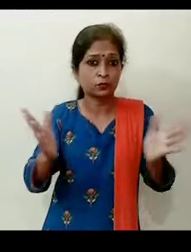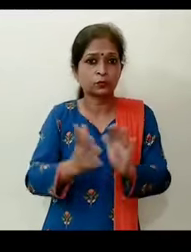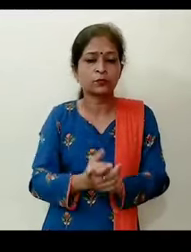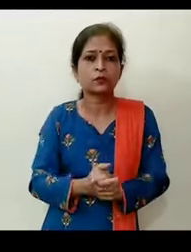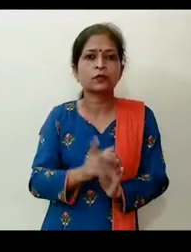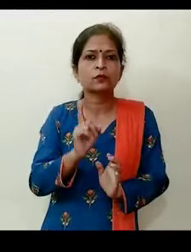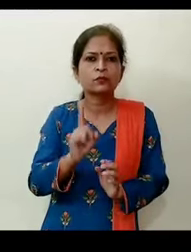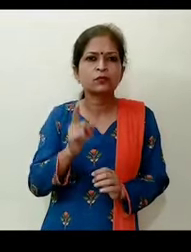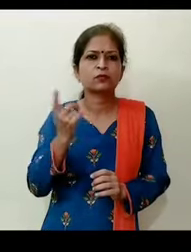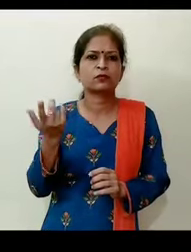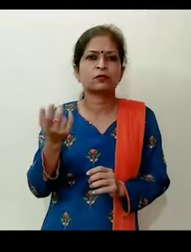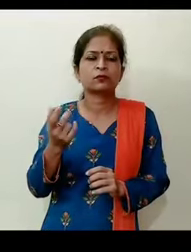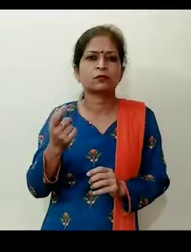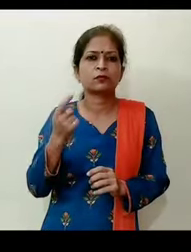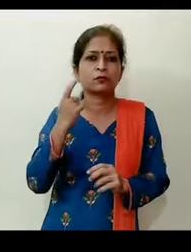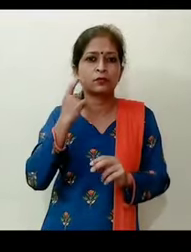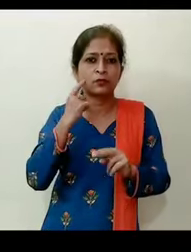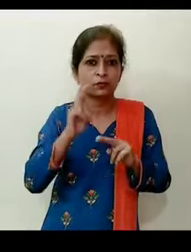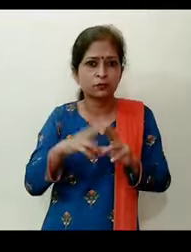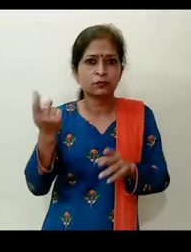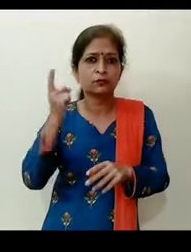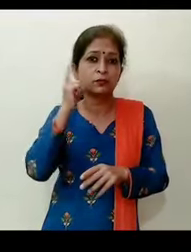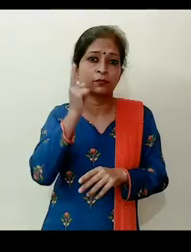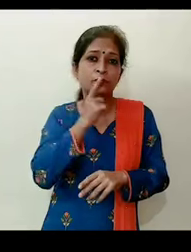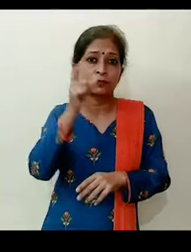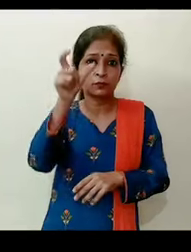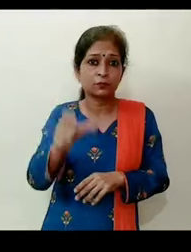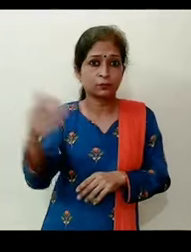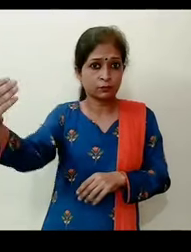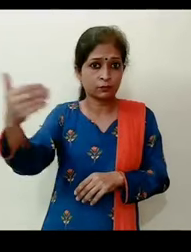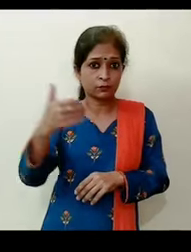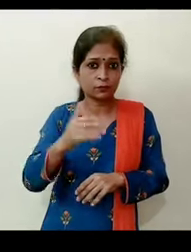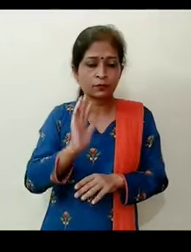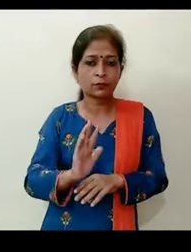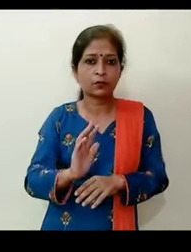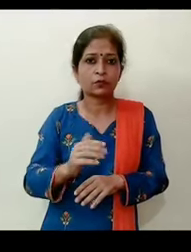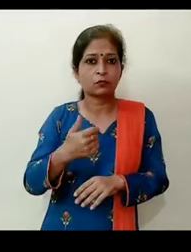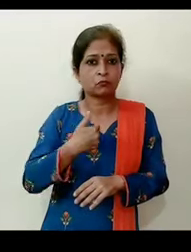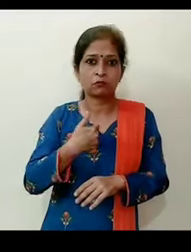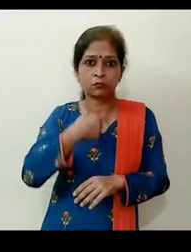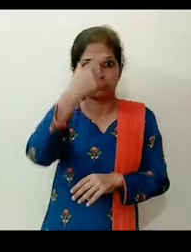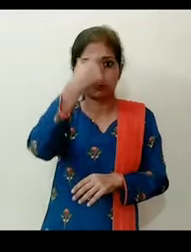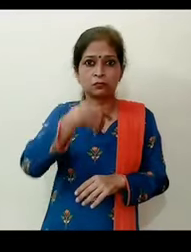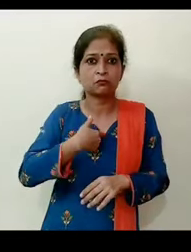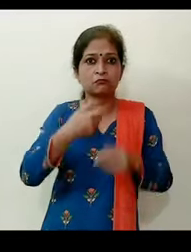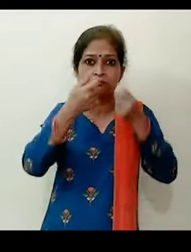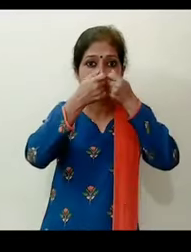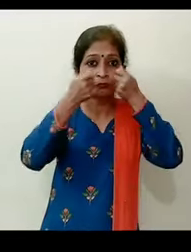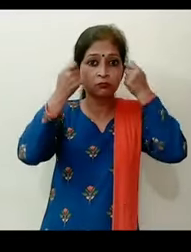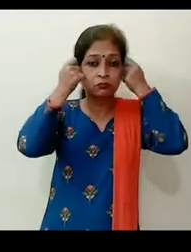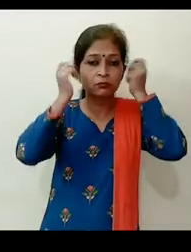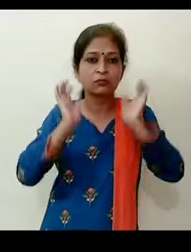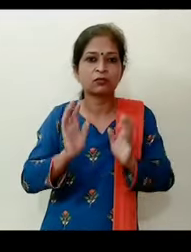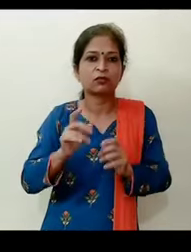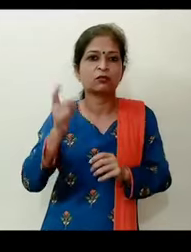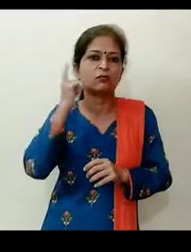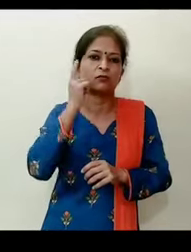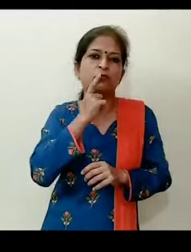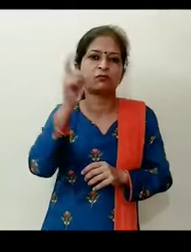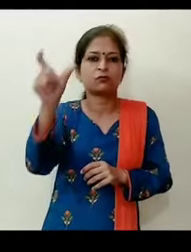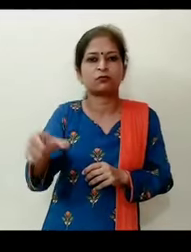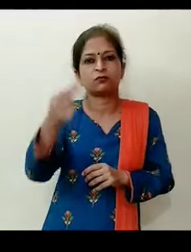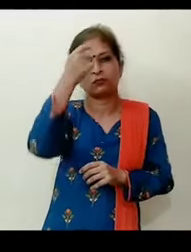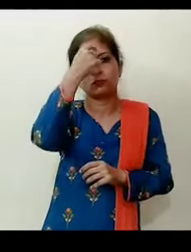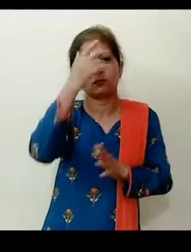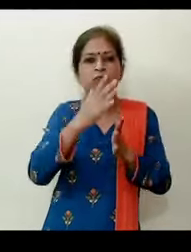जब कोई स्षवन दिव्यांग व्यक्ति आता है अमारे पास और आप मास्क पहने होते हैं उसे बड़ी कठिनाई होती